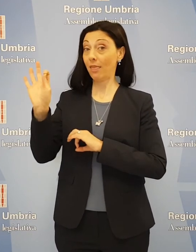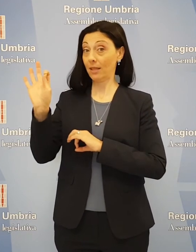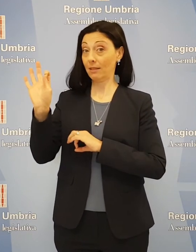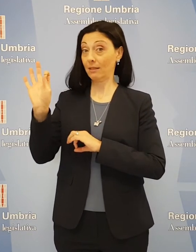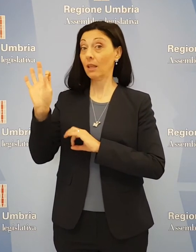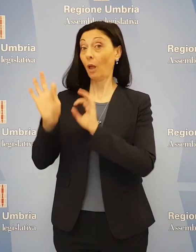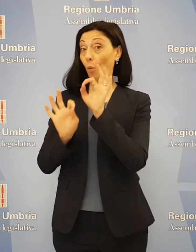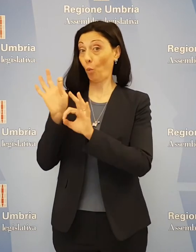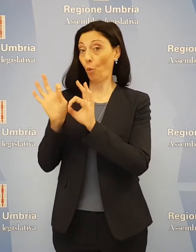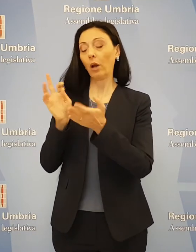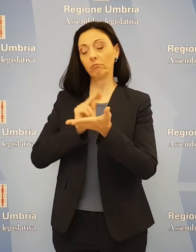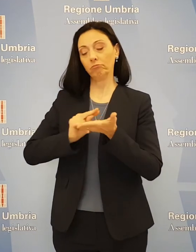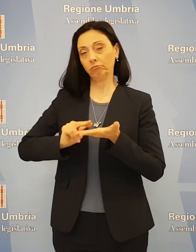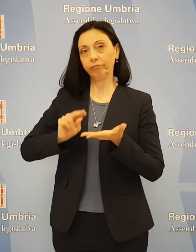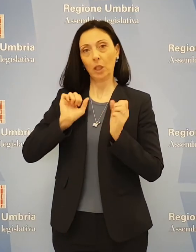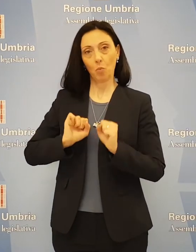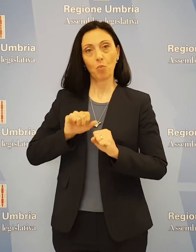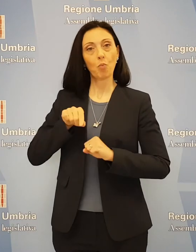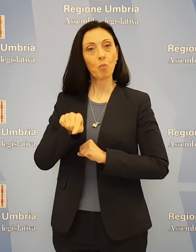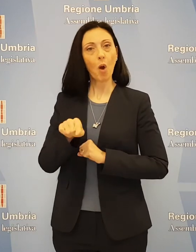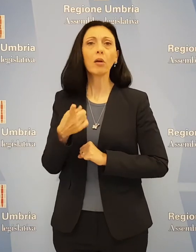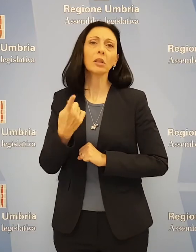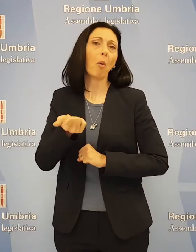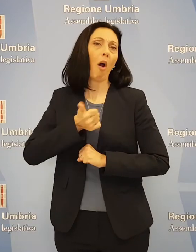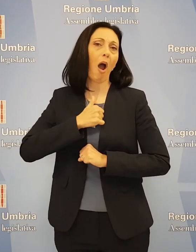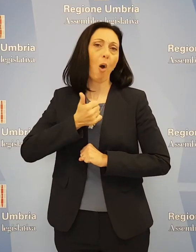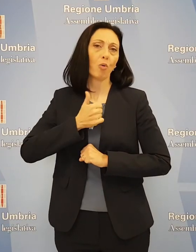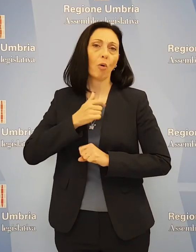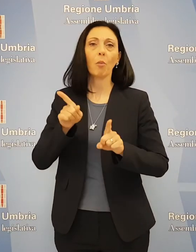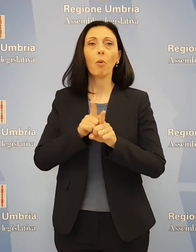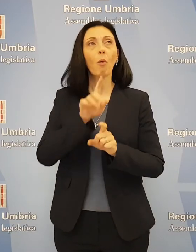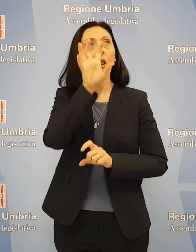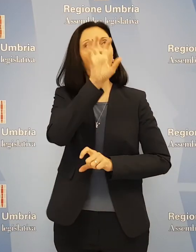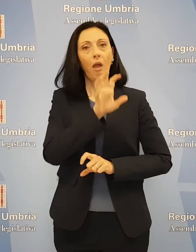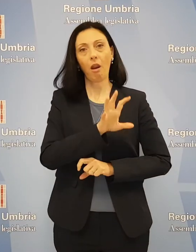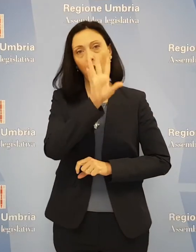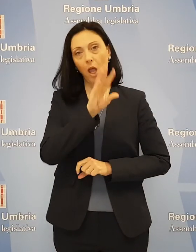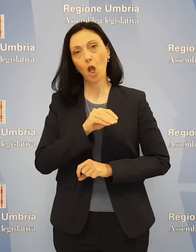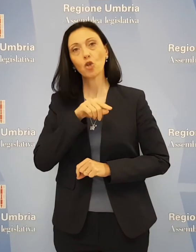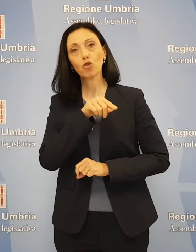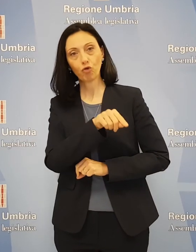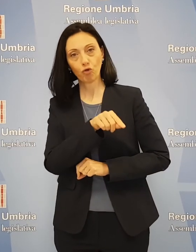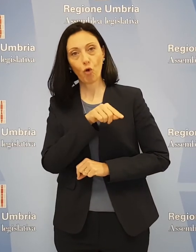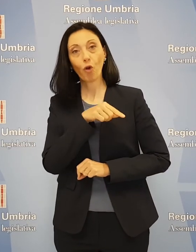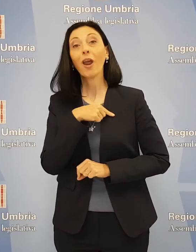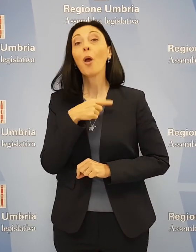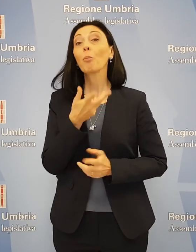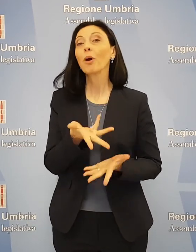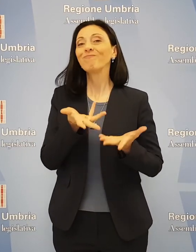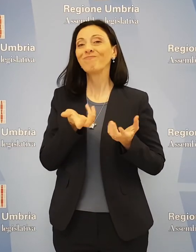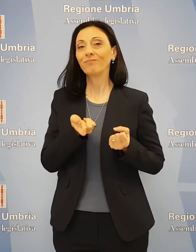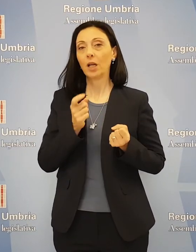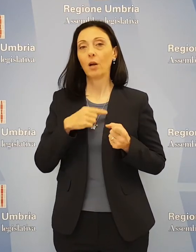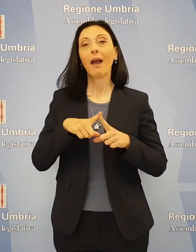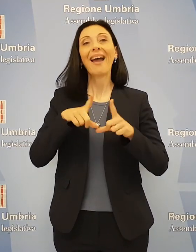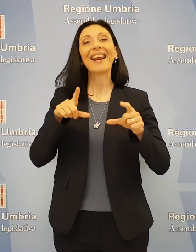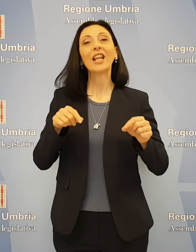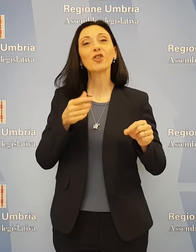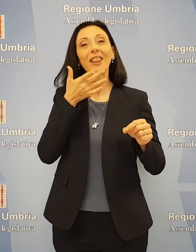ambulatoriali, adottando una condotta autonoma sull'esempio delle altre regioni, adottando il ricettario Rosa.